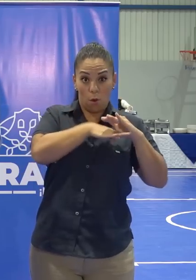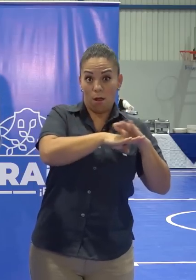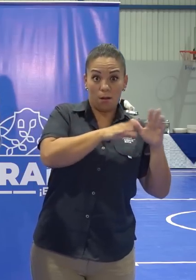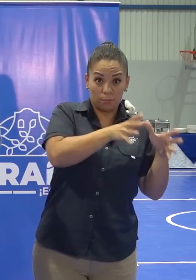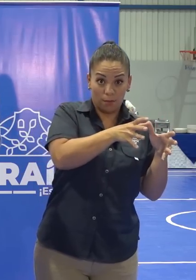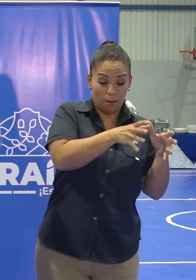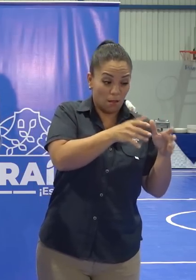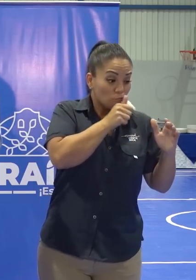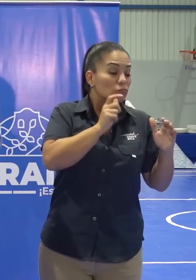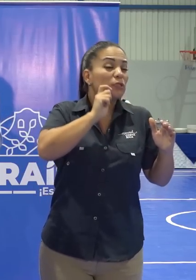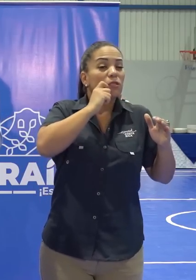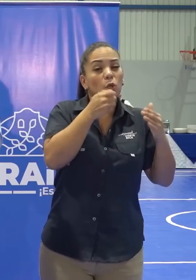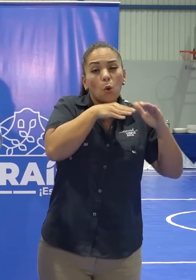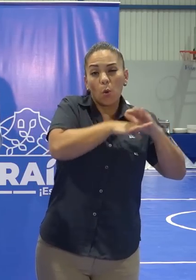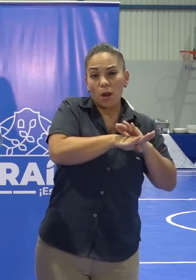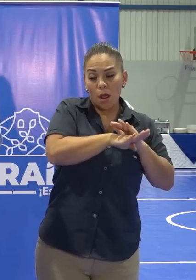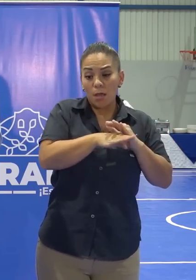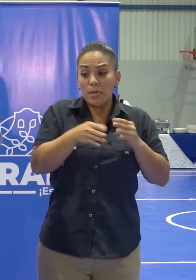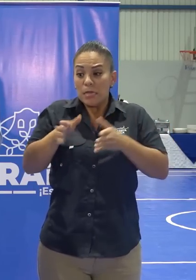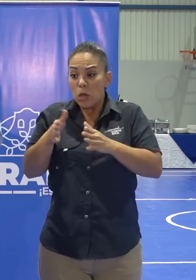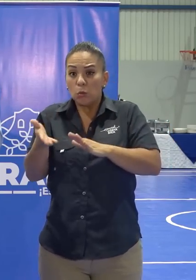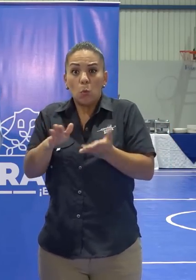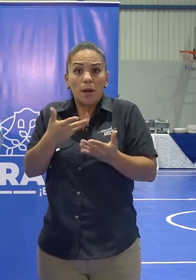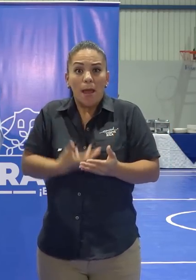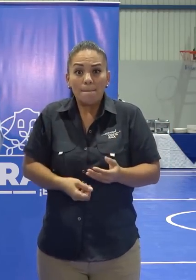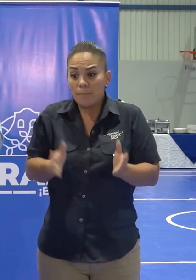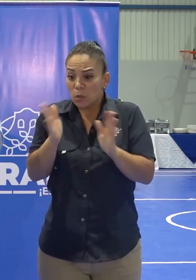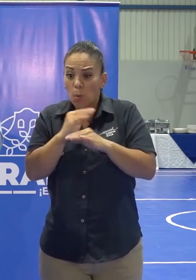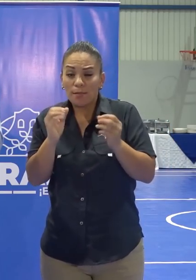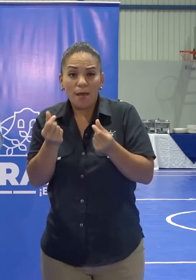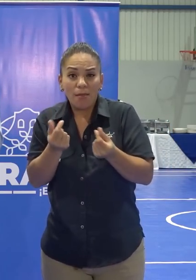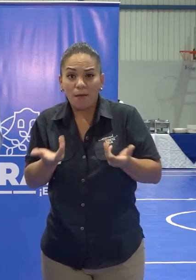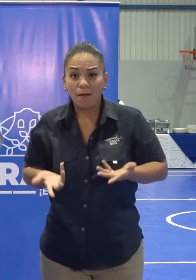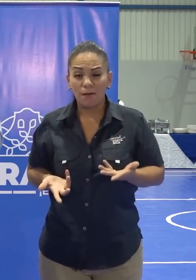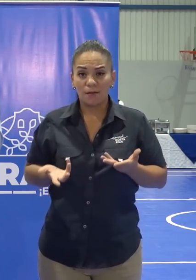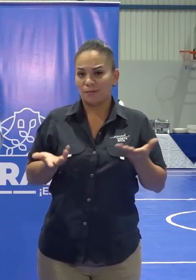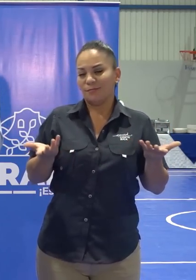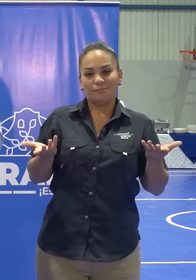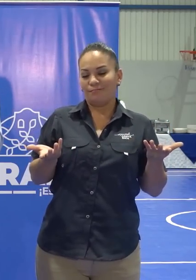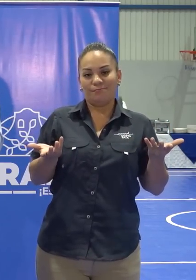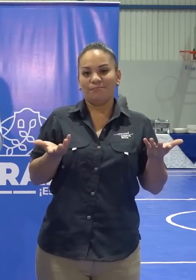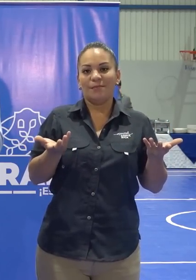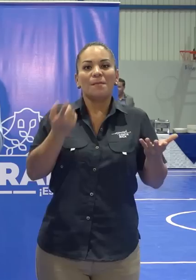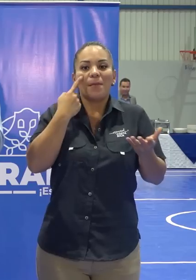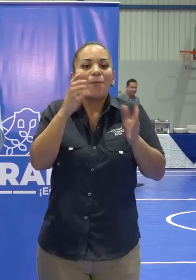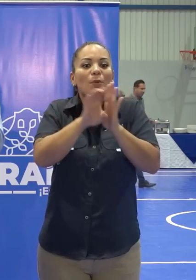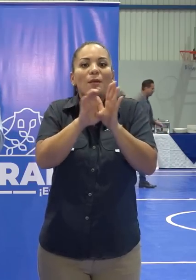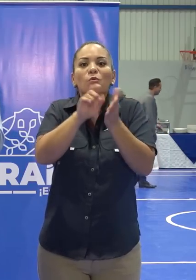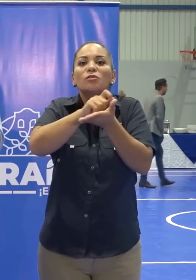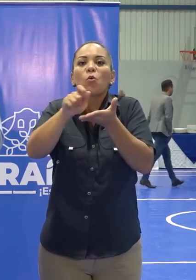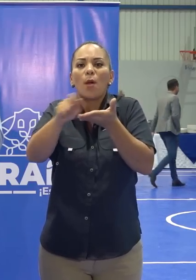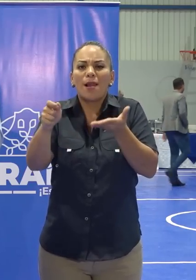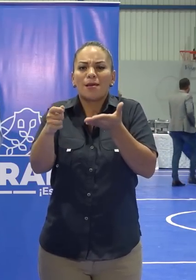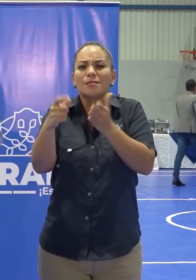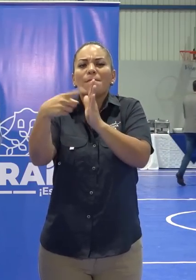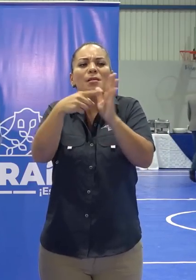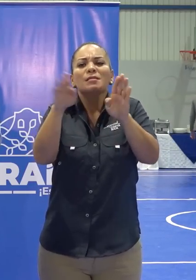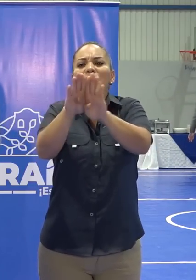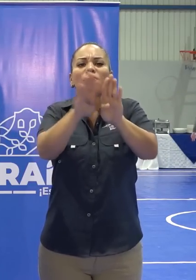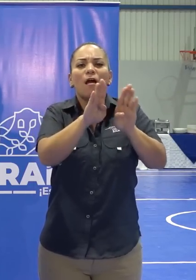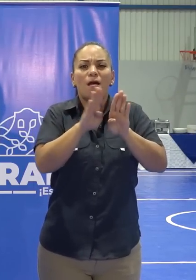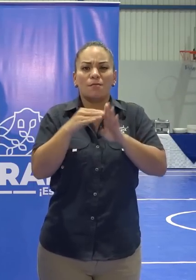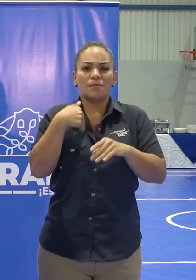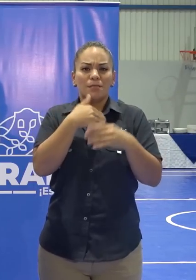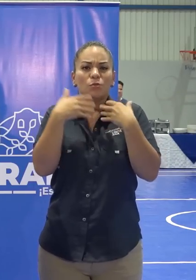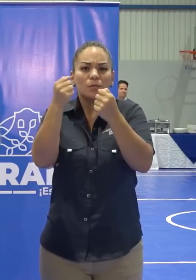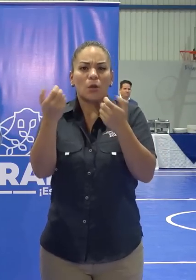chiquitos están muriendo de hambre, mientras las escuelas, no, hay mil escuelas cerradas por orden sanitaria y no